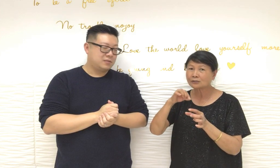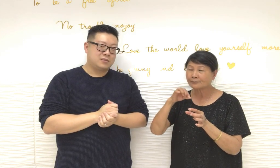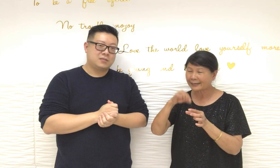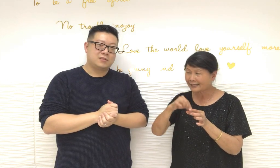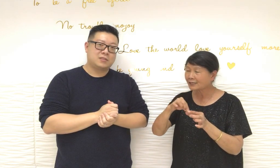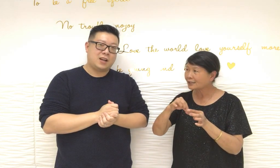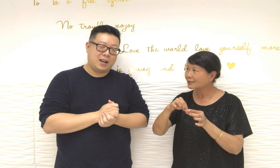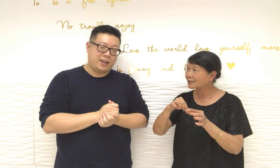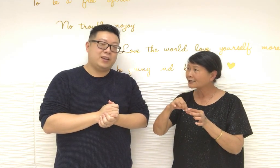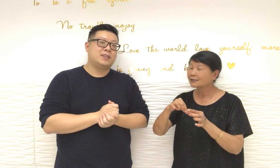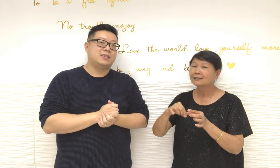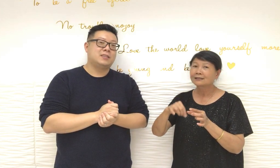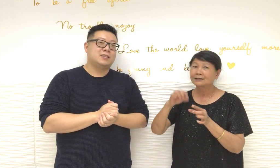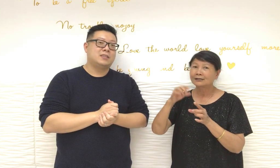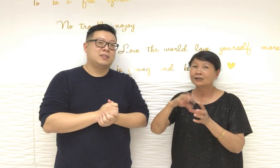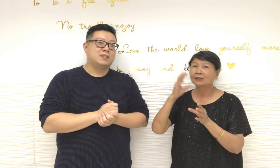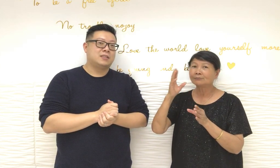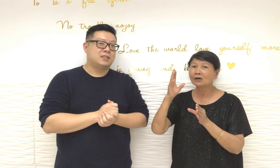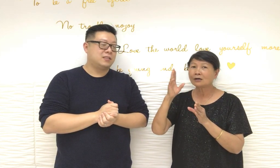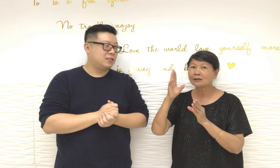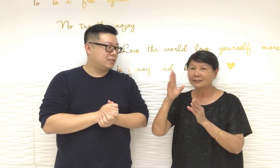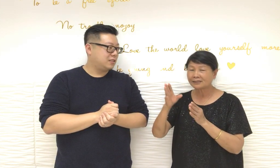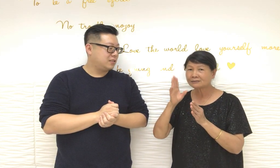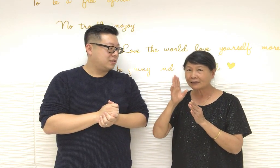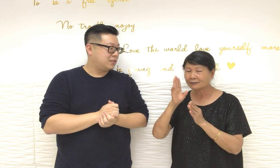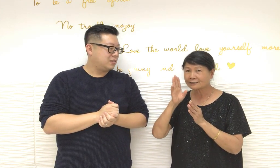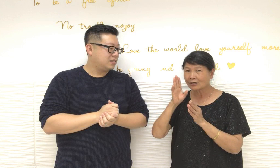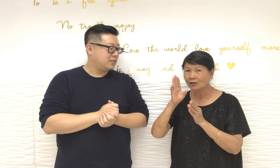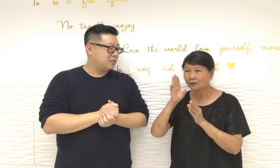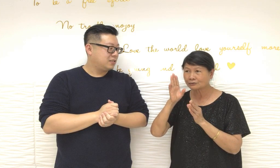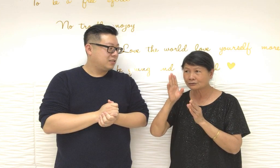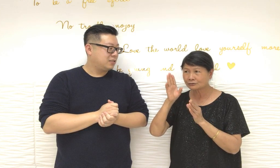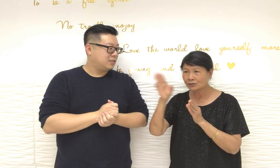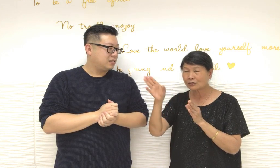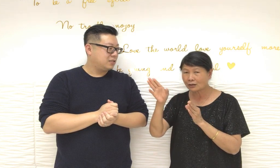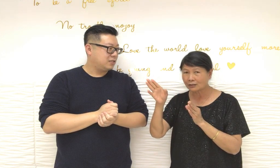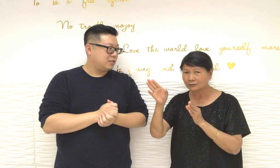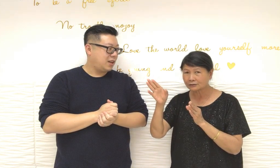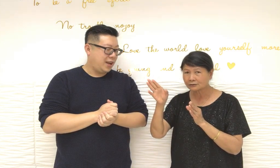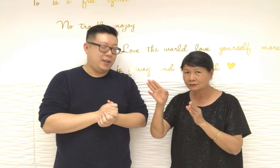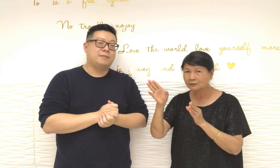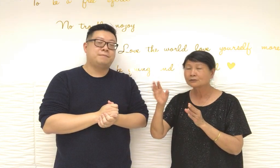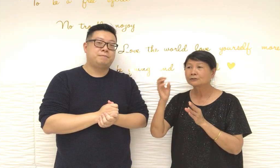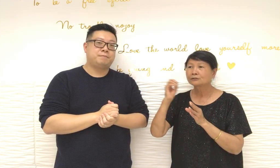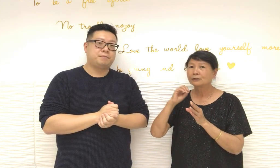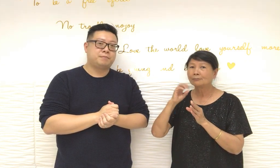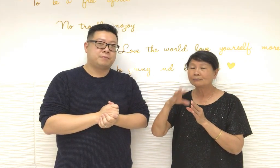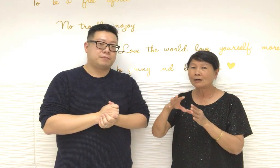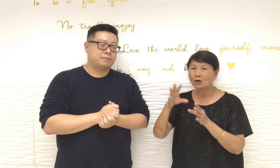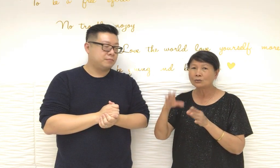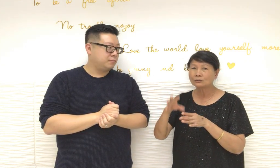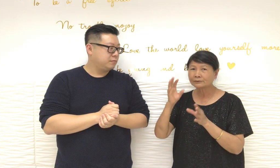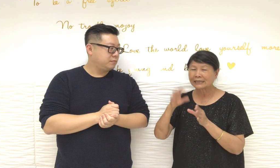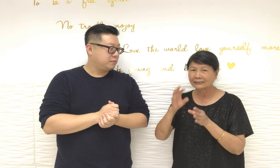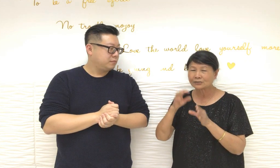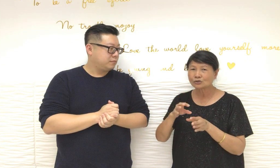尾是那皮丘頭呢就向窗外是是不要記住